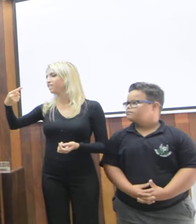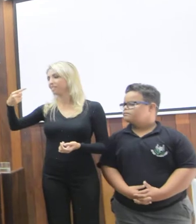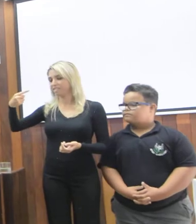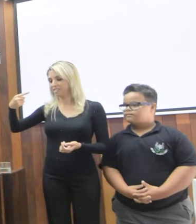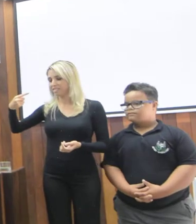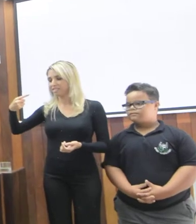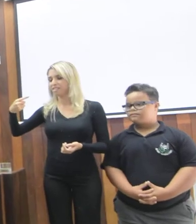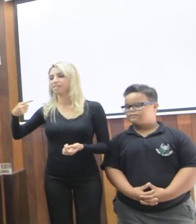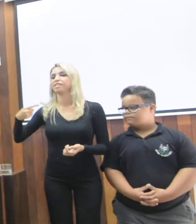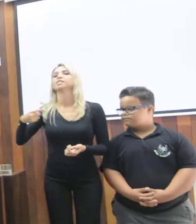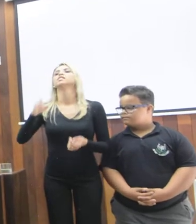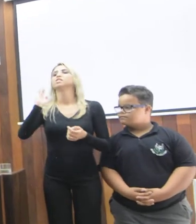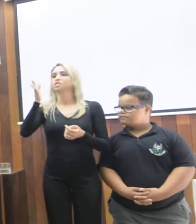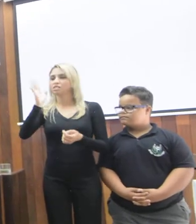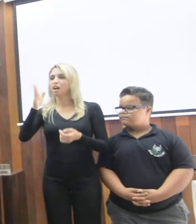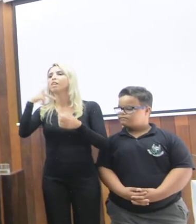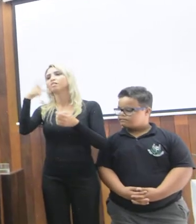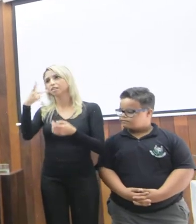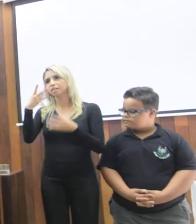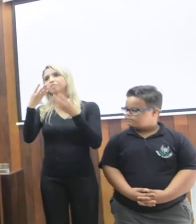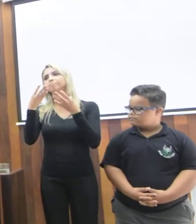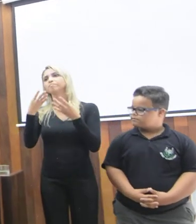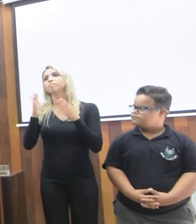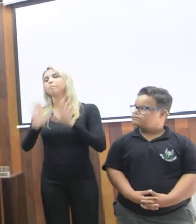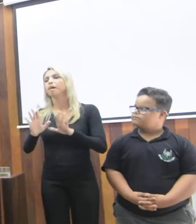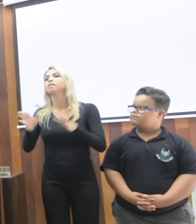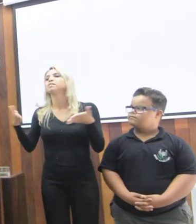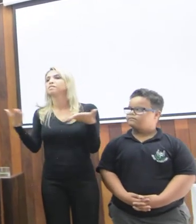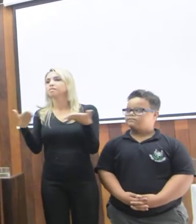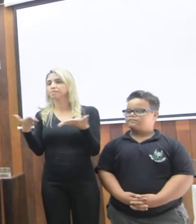bastante, o senhor